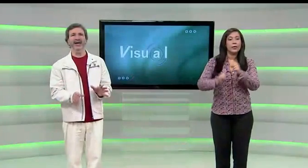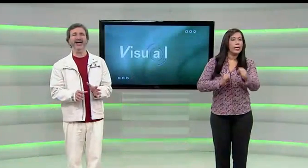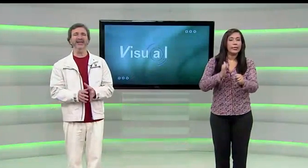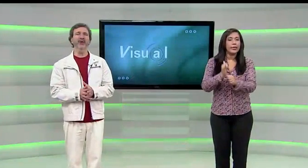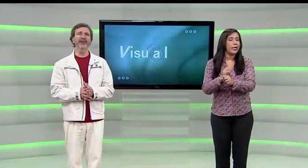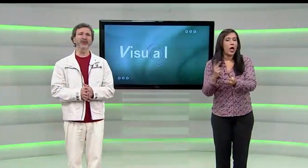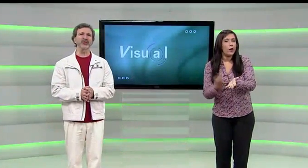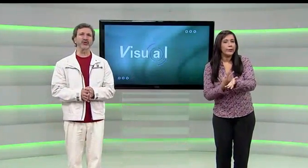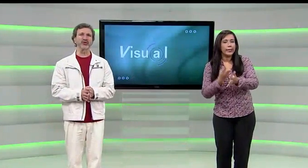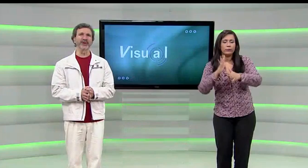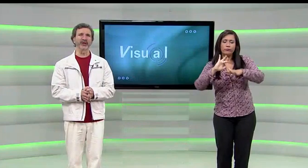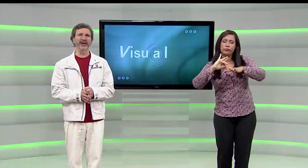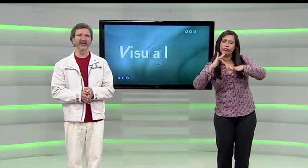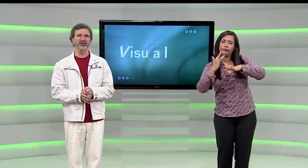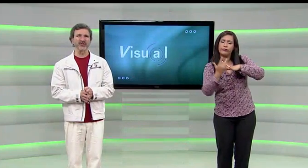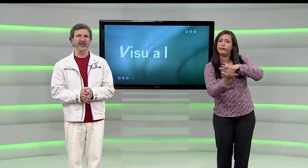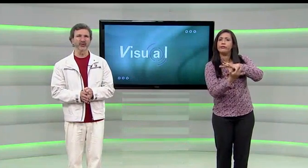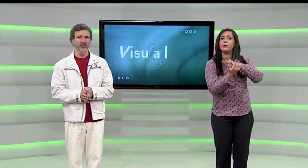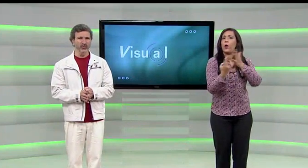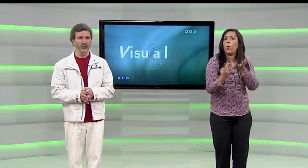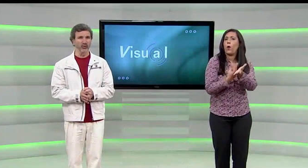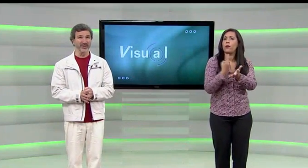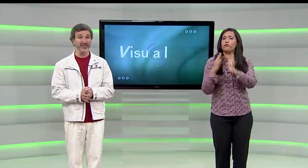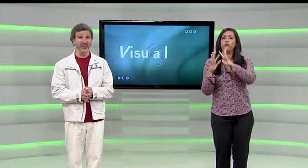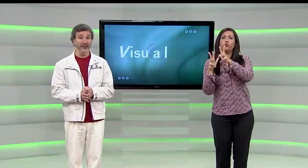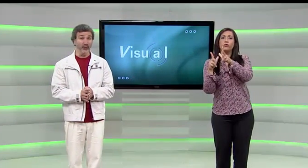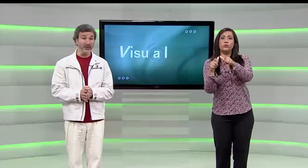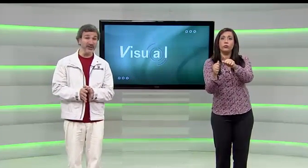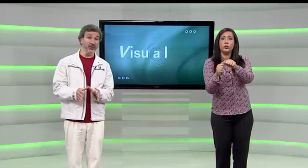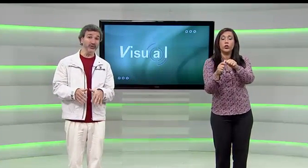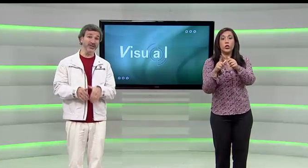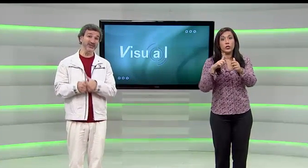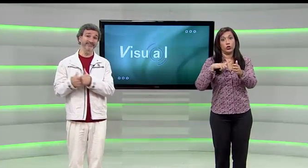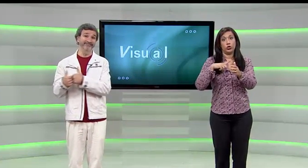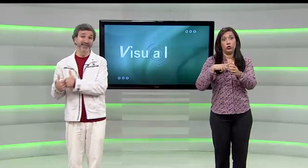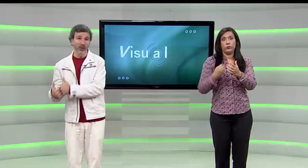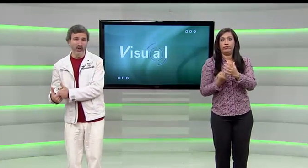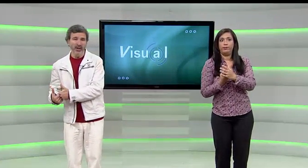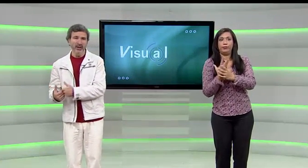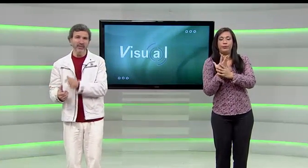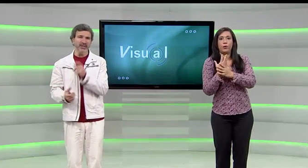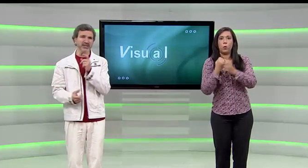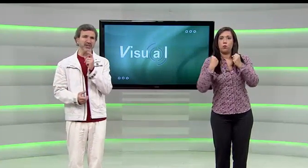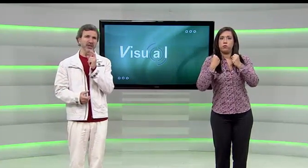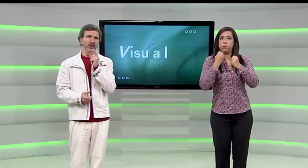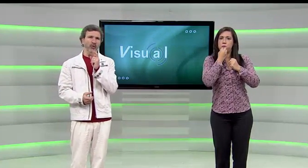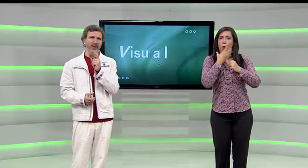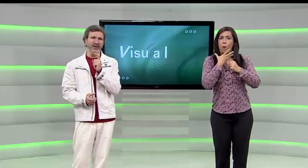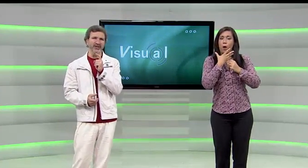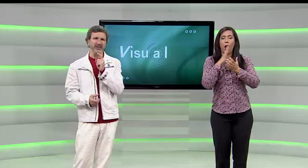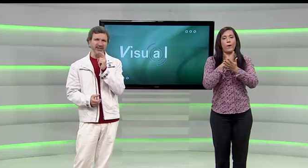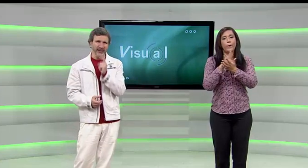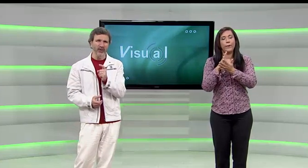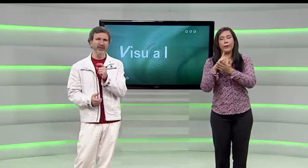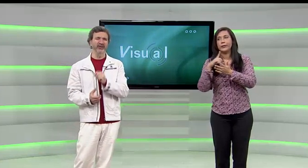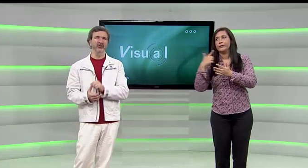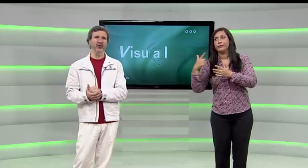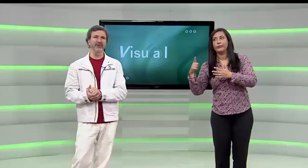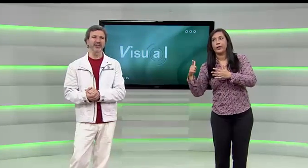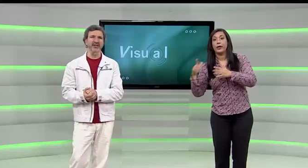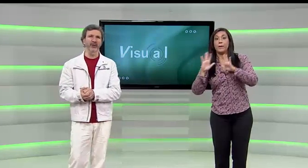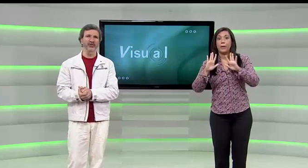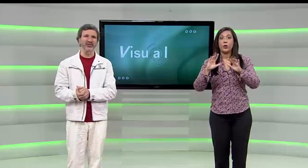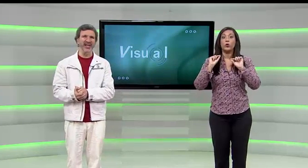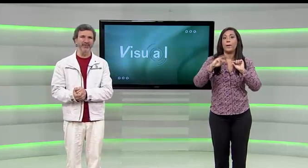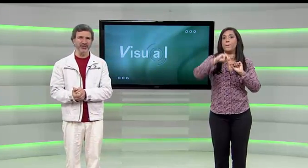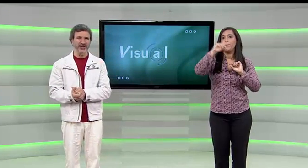A cada momento surge uma nova rede social no mundo. Umas ganham força e outras não. Mas uma que está à moda entre